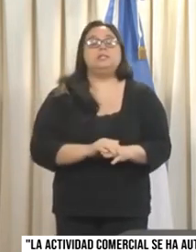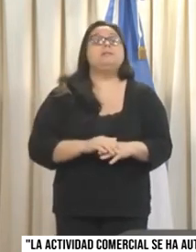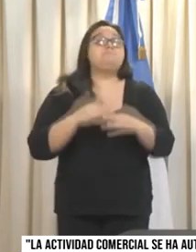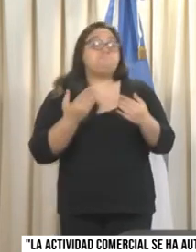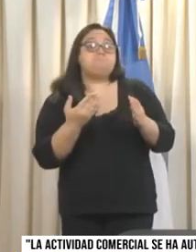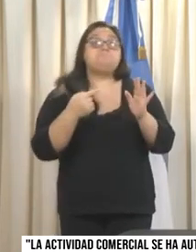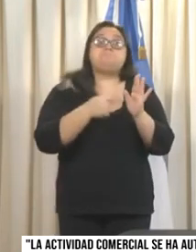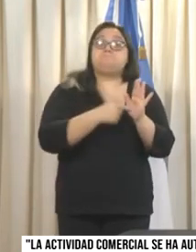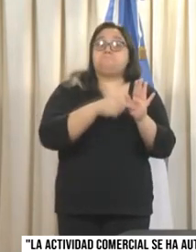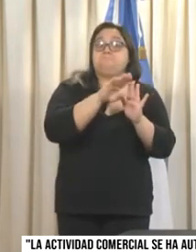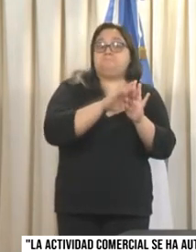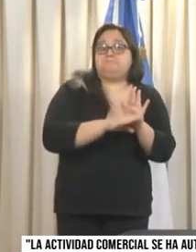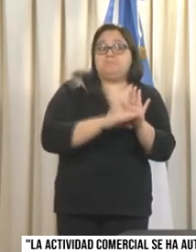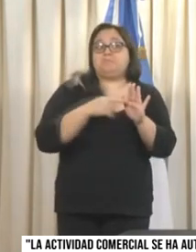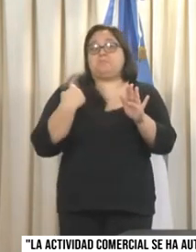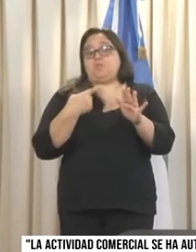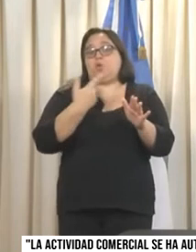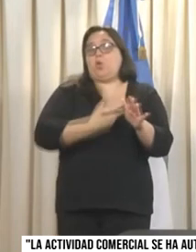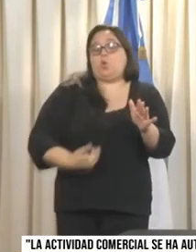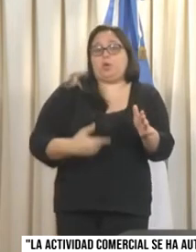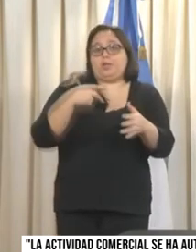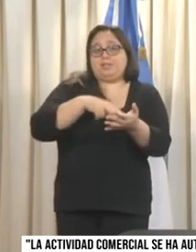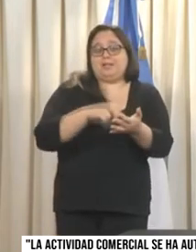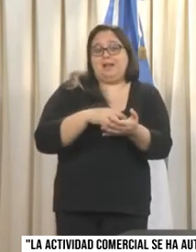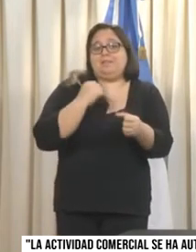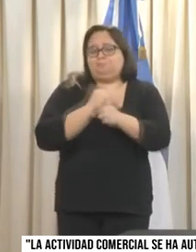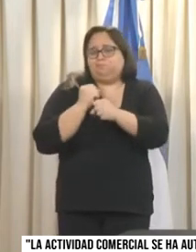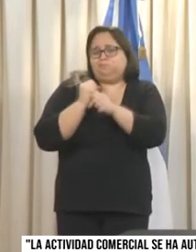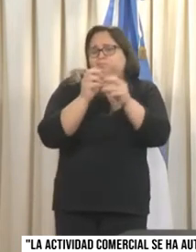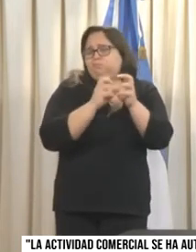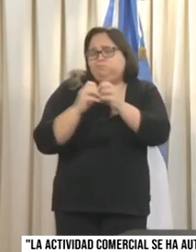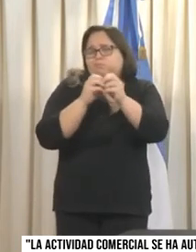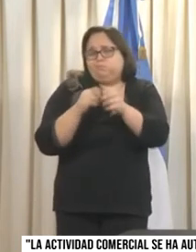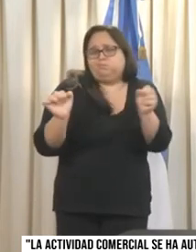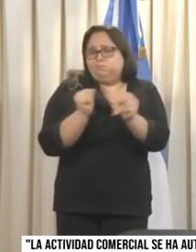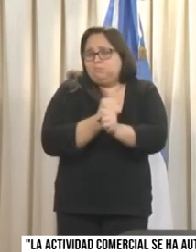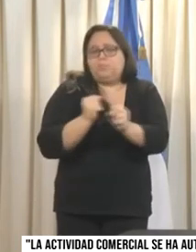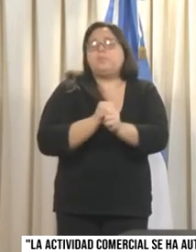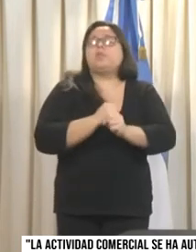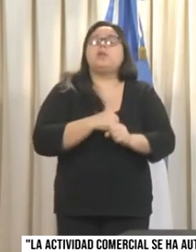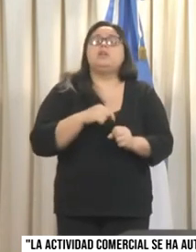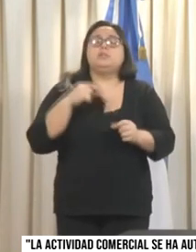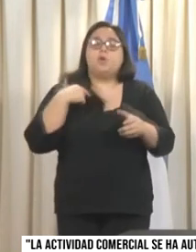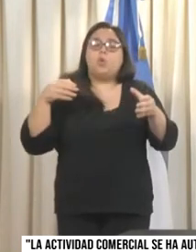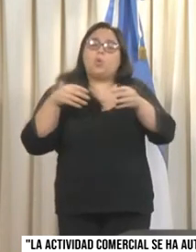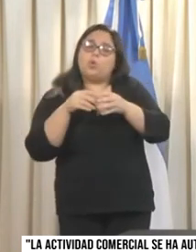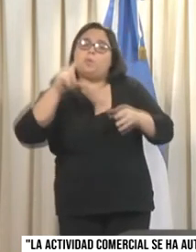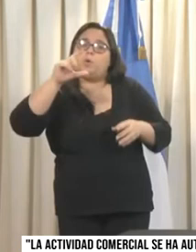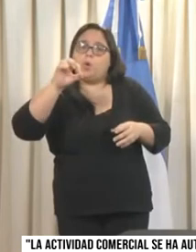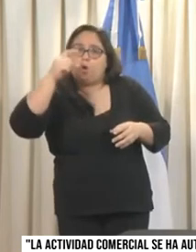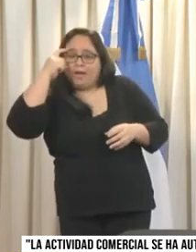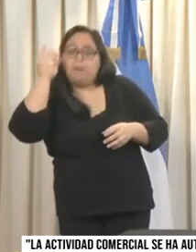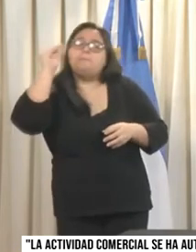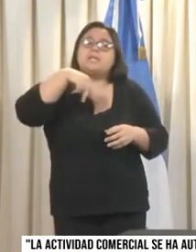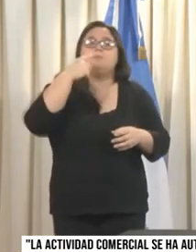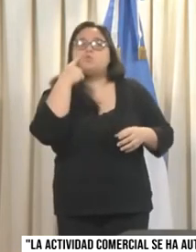las reglamentaciones que está trabajando el COE, como decía recién, trabajando en conjunto con los distintos intendentes